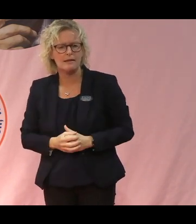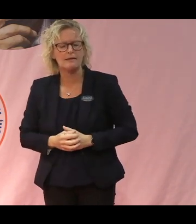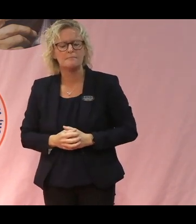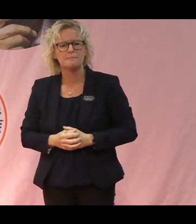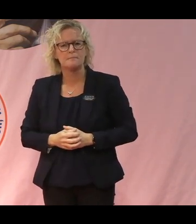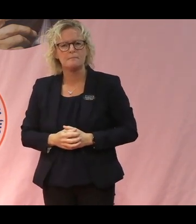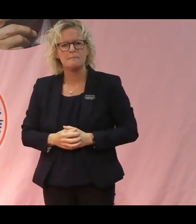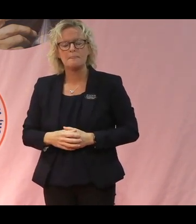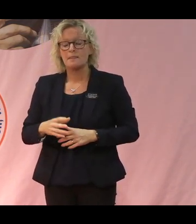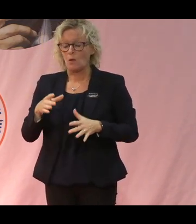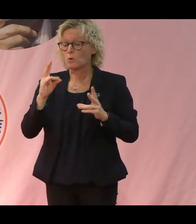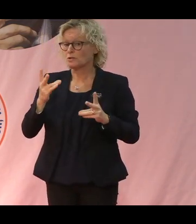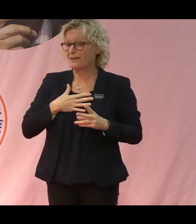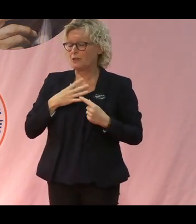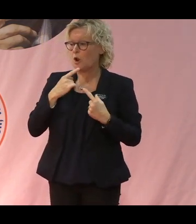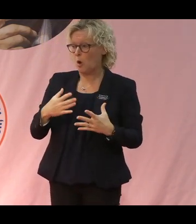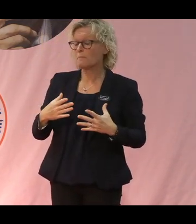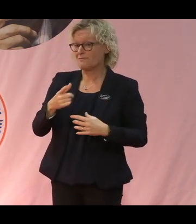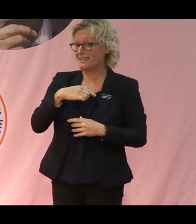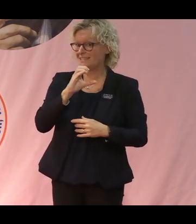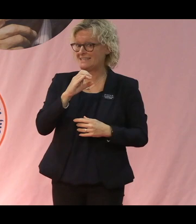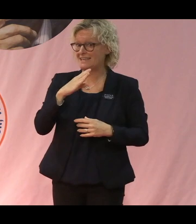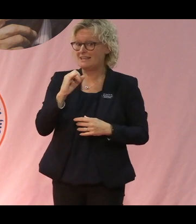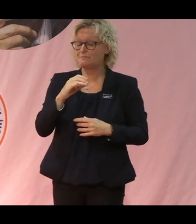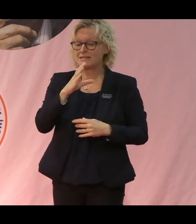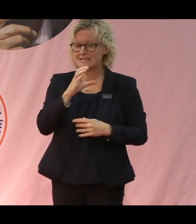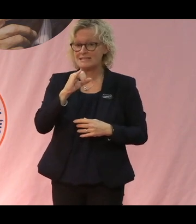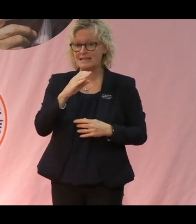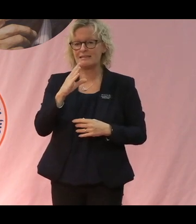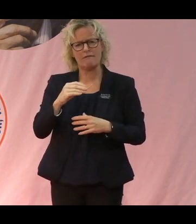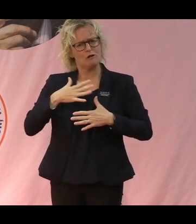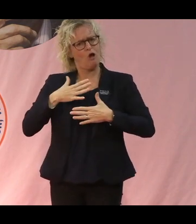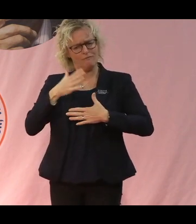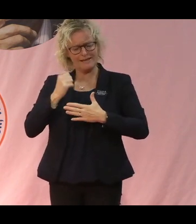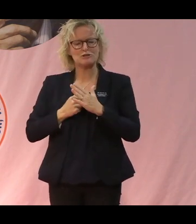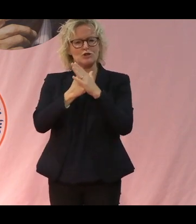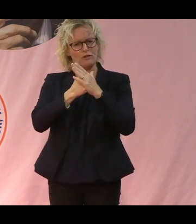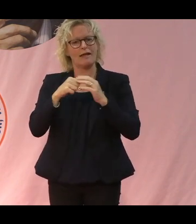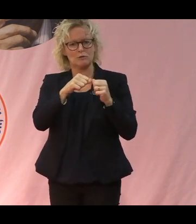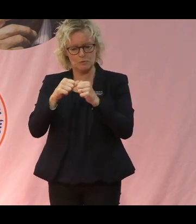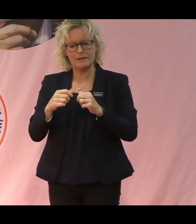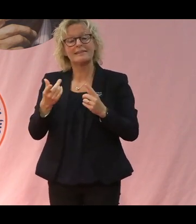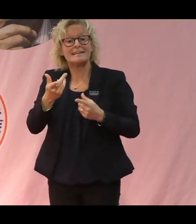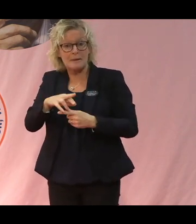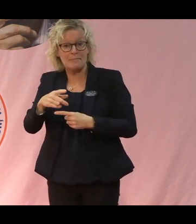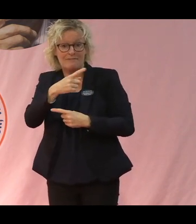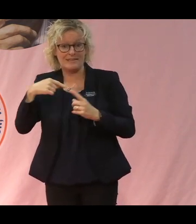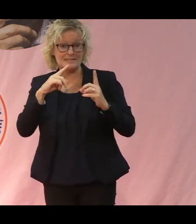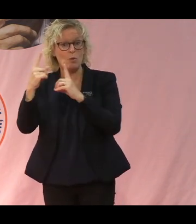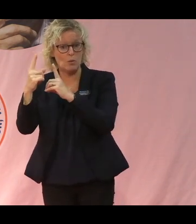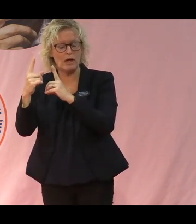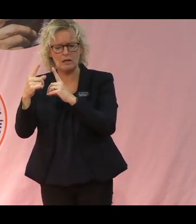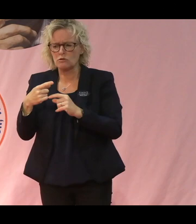Och jag vill gärna säga också att vi är väldigt glada på Sida att vi kan stödja organisationer som till exempel Viskogen som arbetar